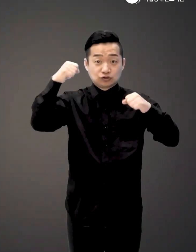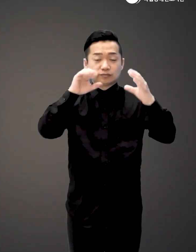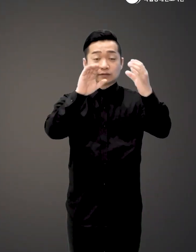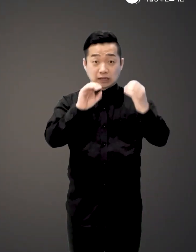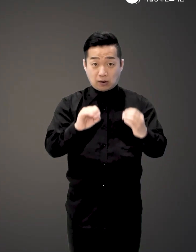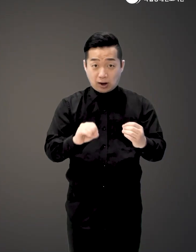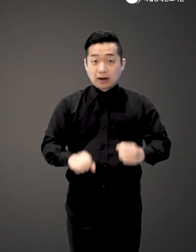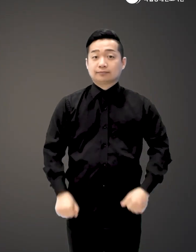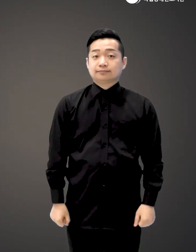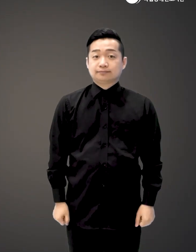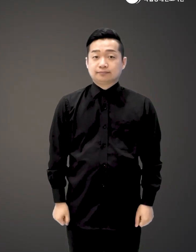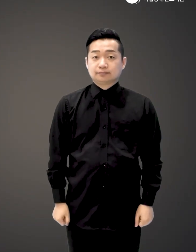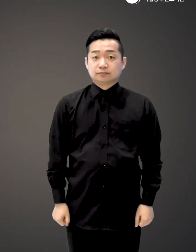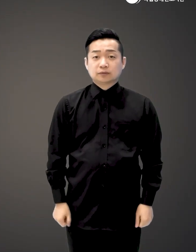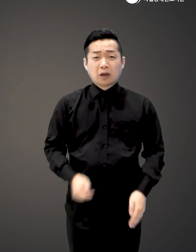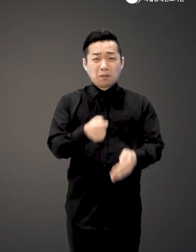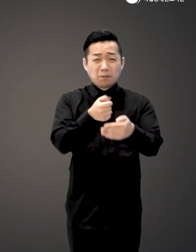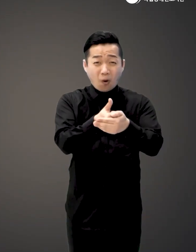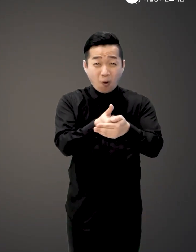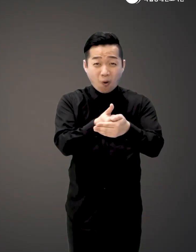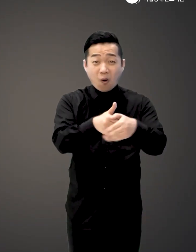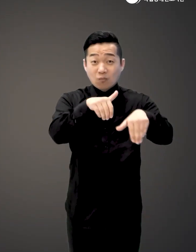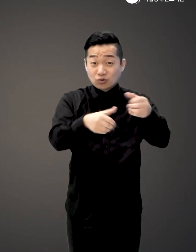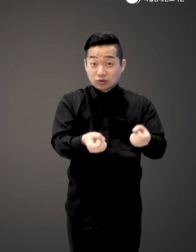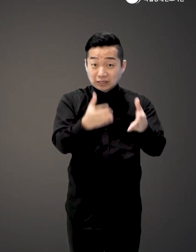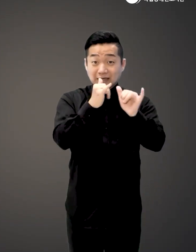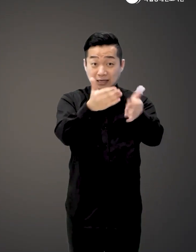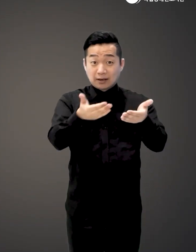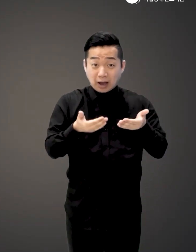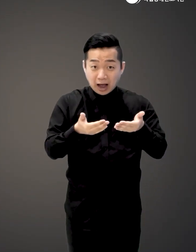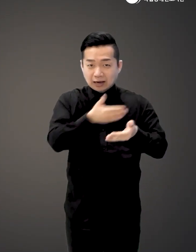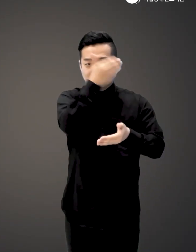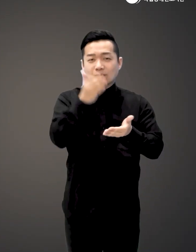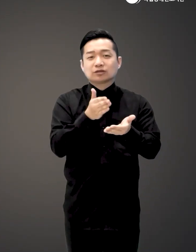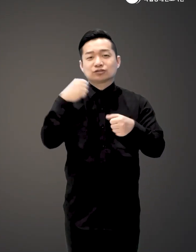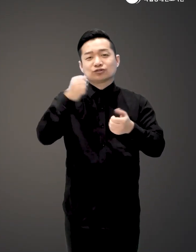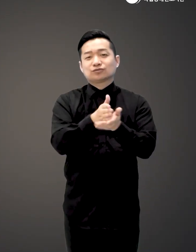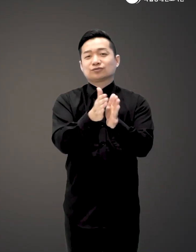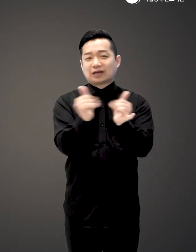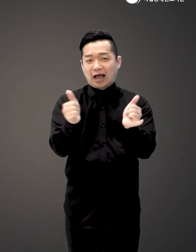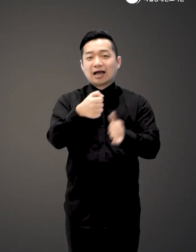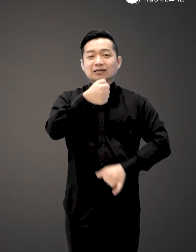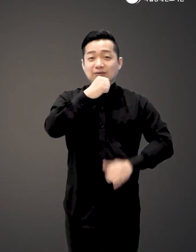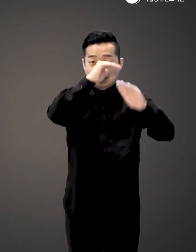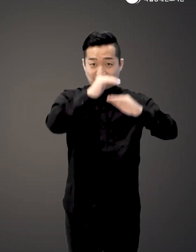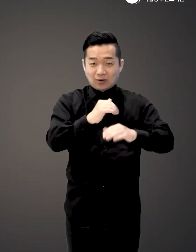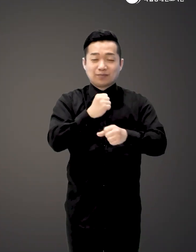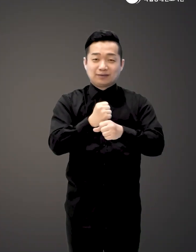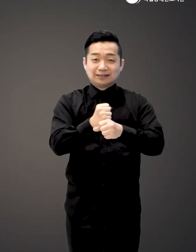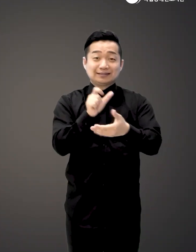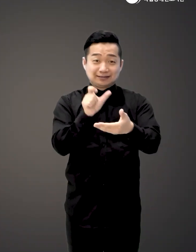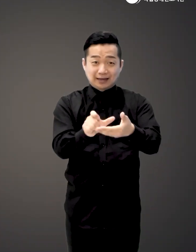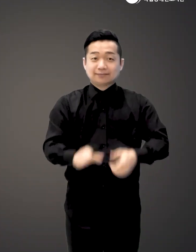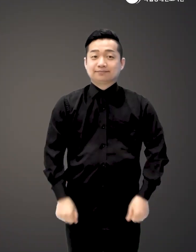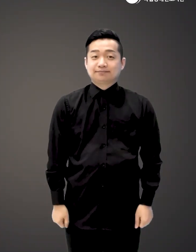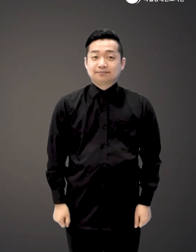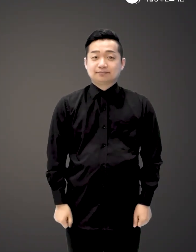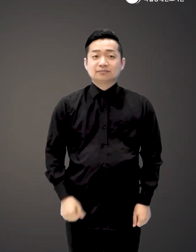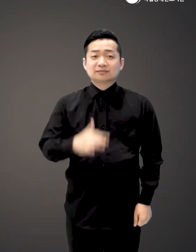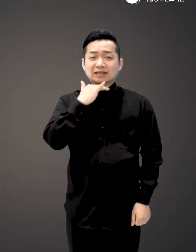3장은 춤 대화인데요 독특하게도 무용재에서 수상한 젊은 안무가들과의 인터뷰를 재구성한 글이죠